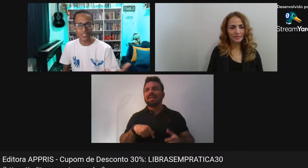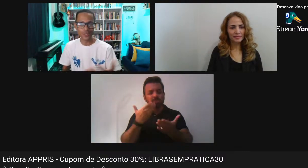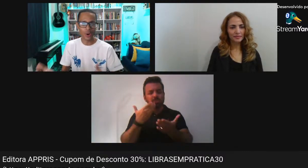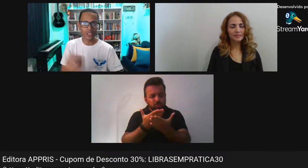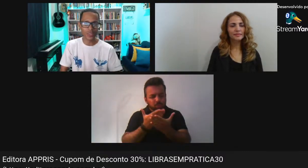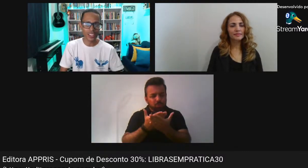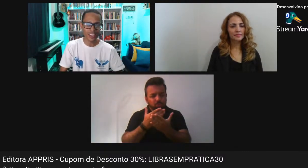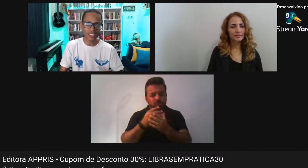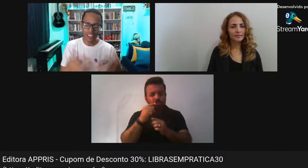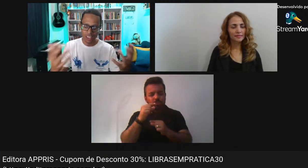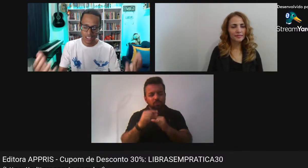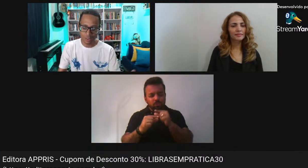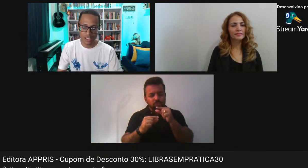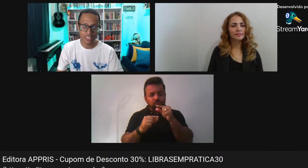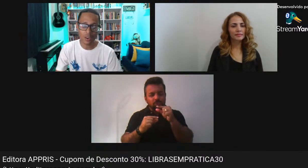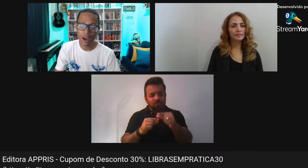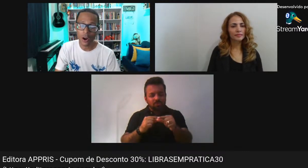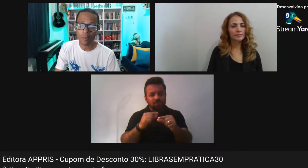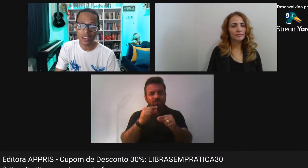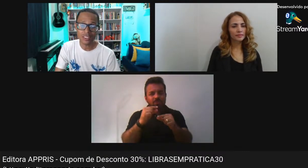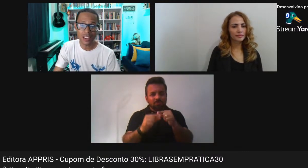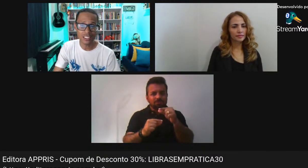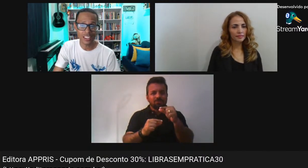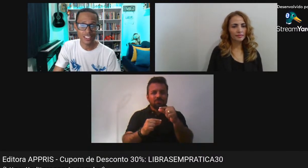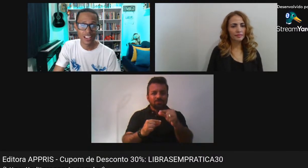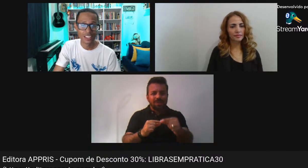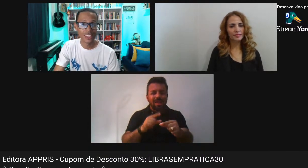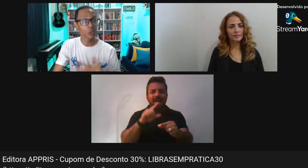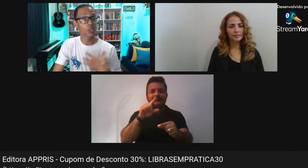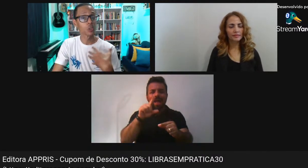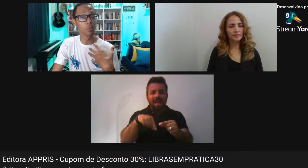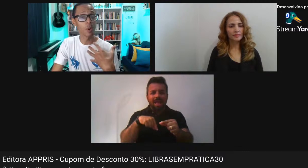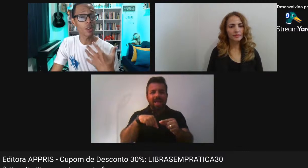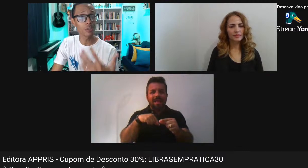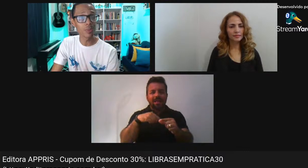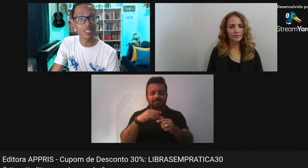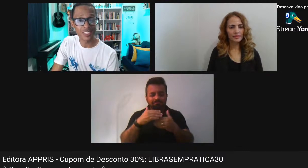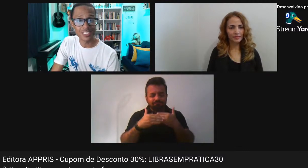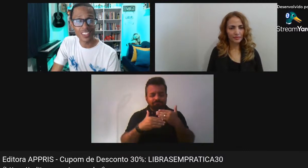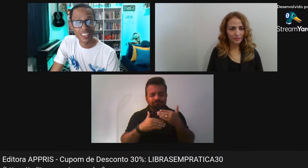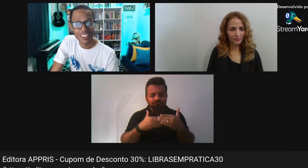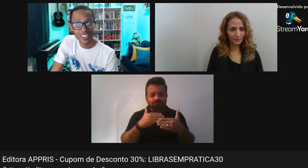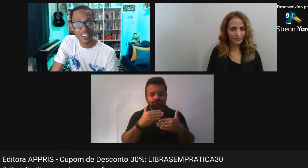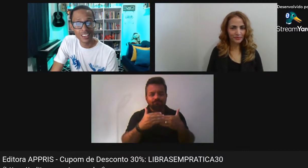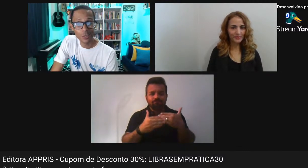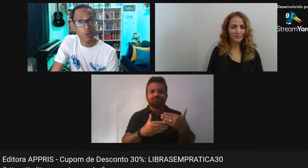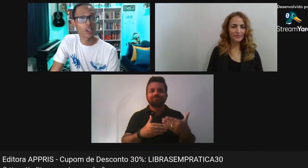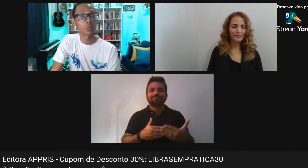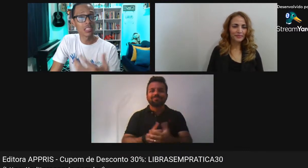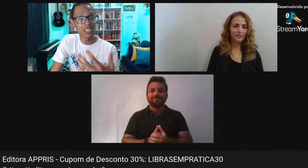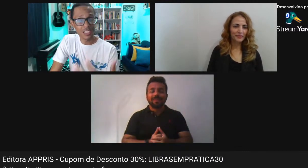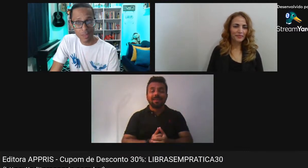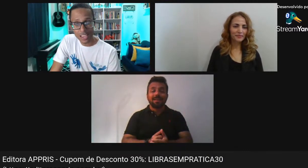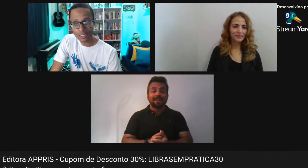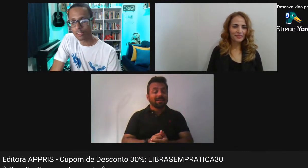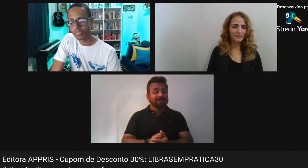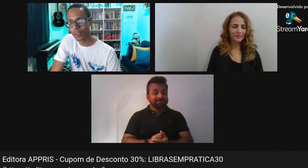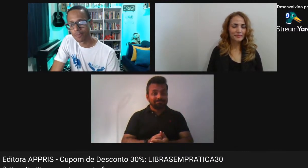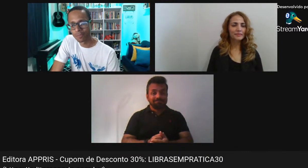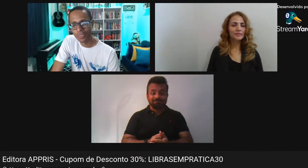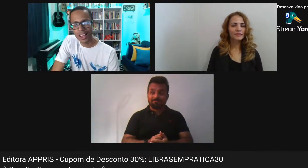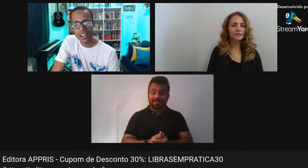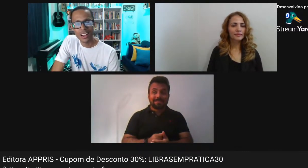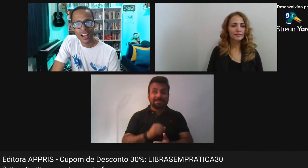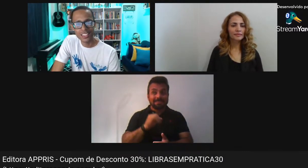gente lendo Trocando aqui E vai ser Um maior prazer Nas suas próximas Os próximos lançamentos